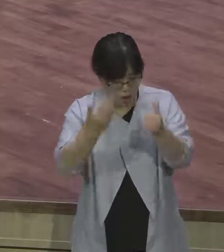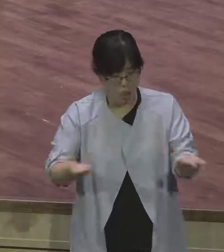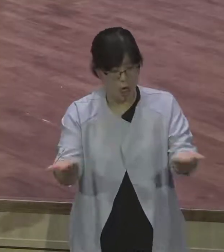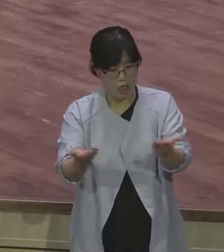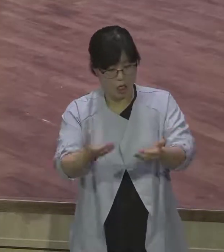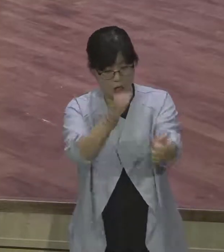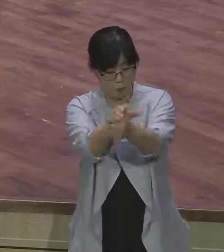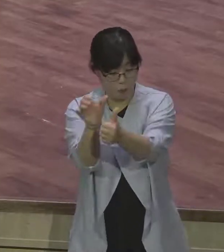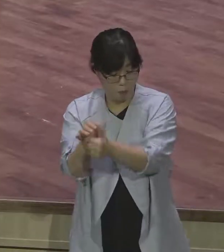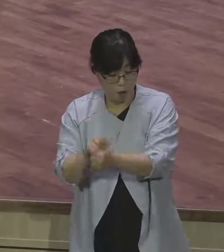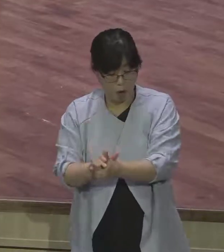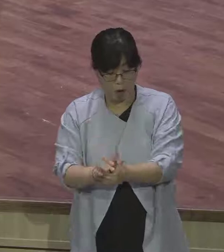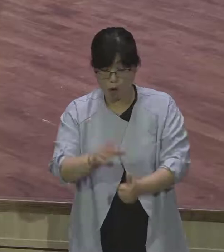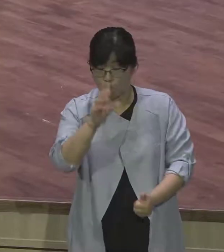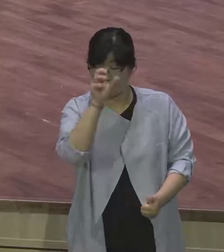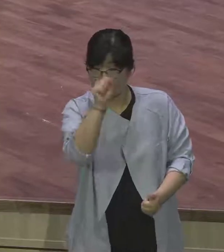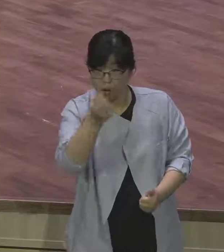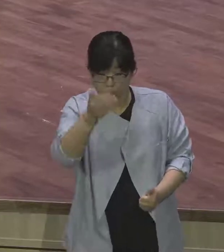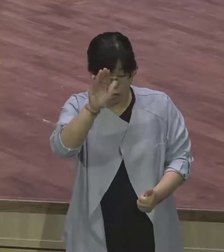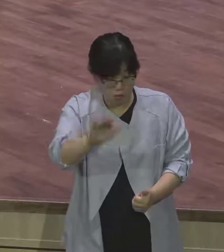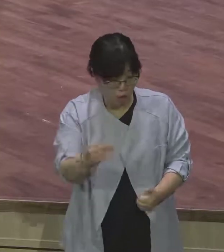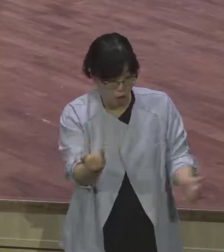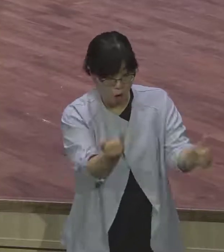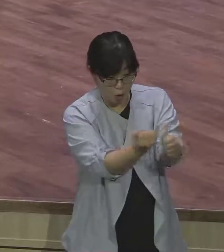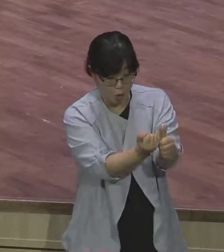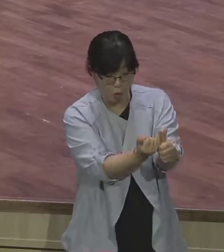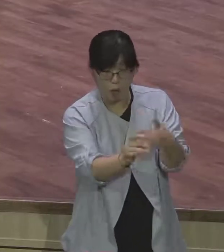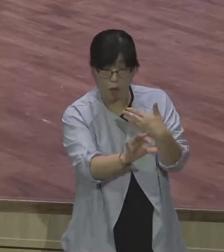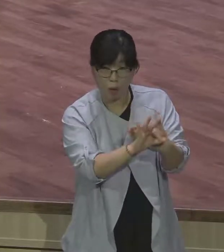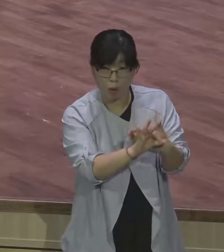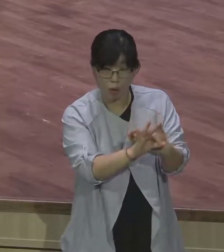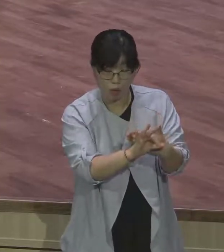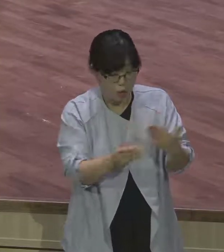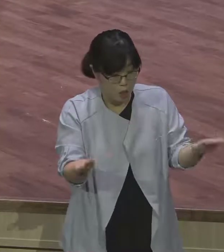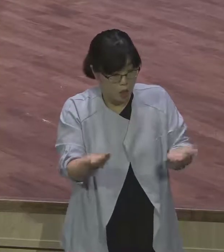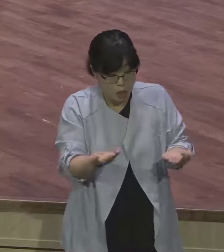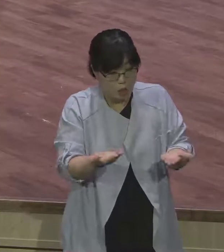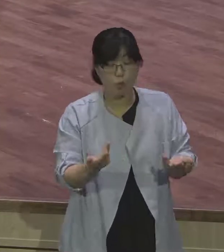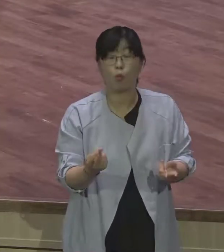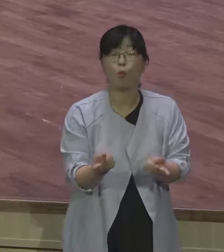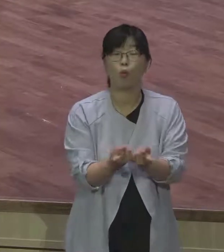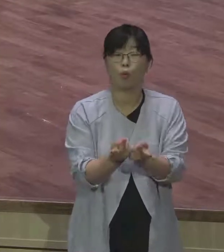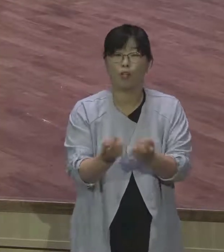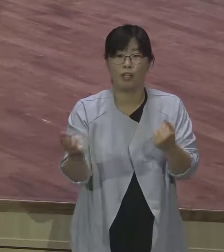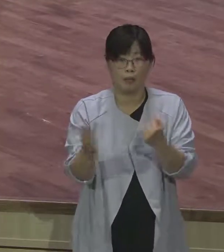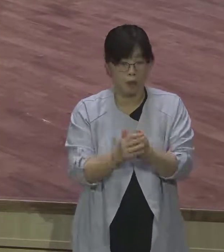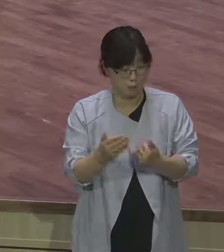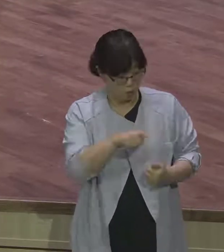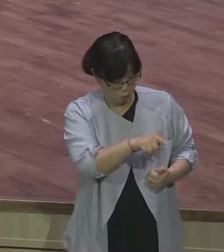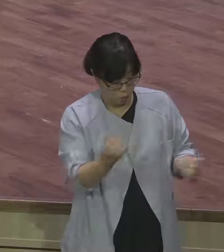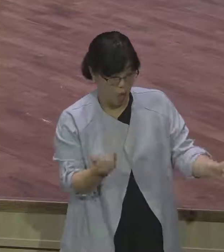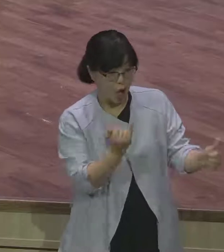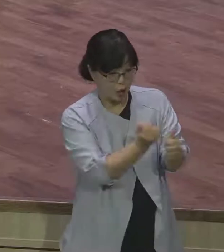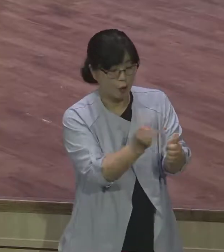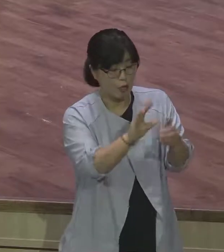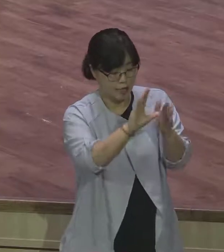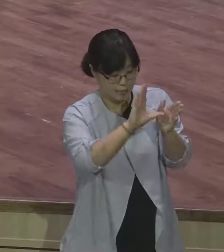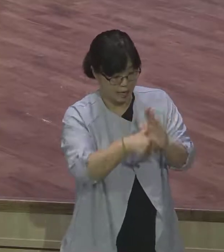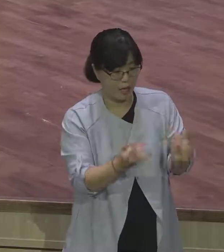돈도 주지만 노동력을 가지고도 그렇게 치울 수 있었어요. 그 당시에